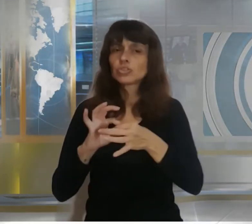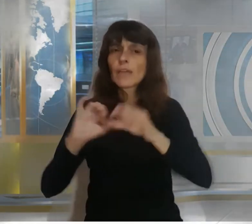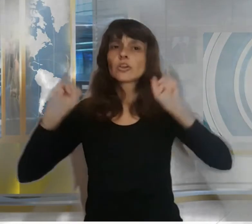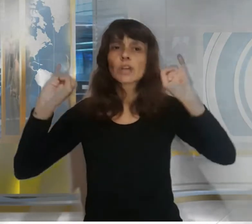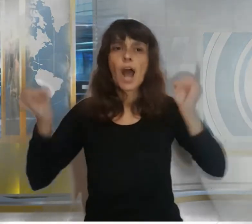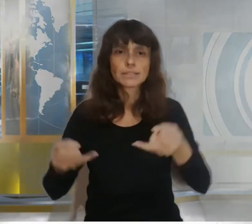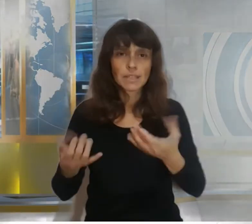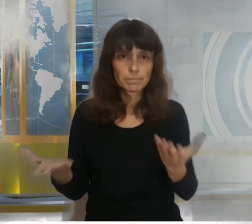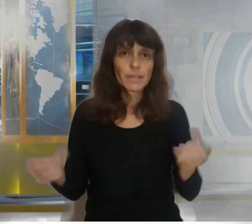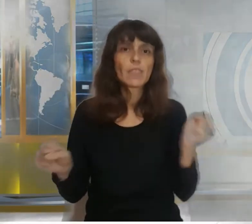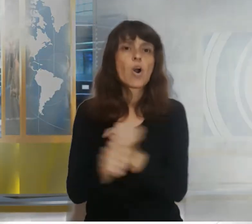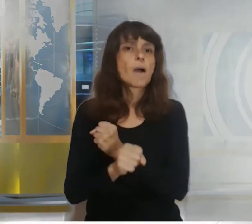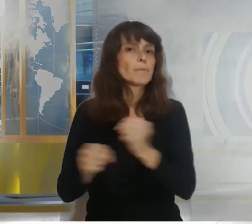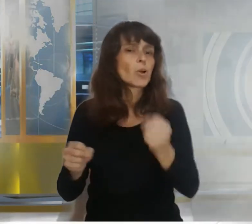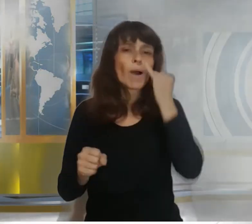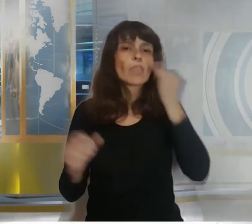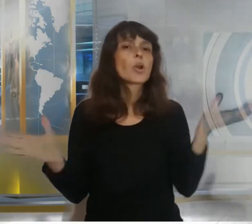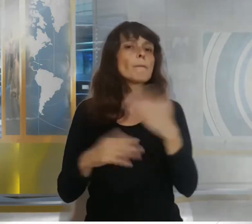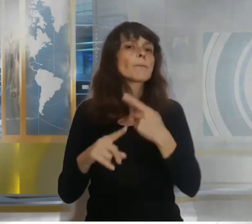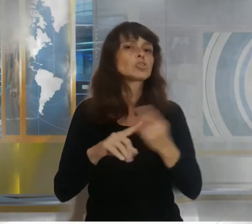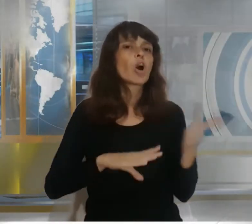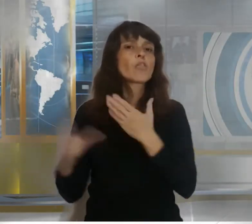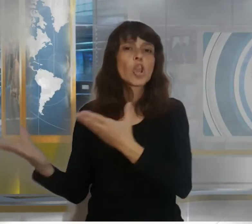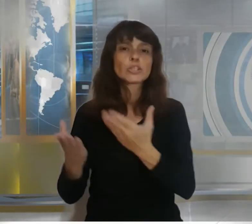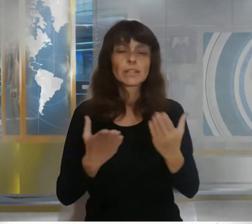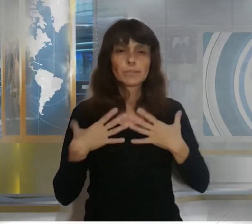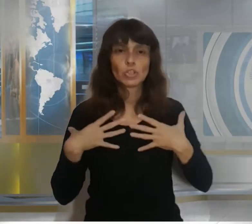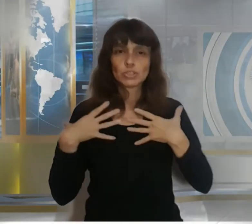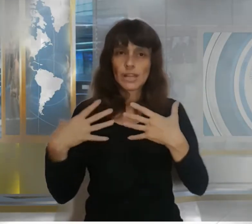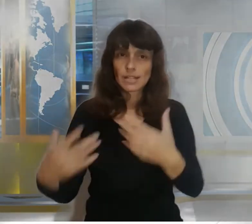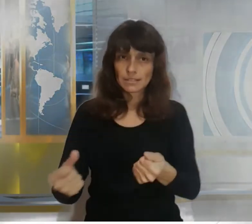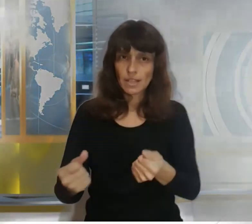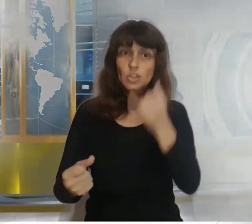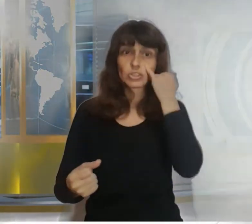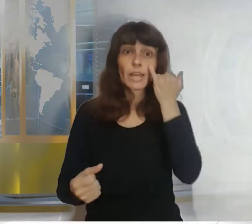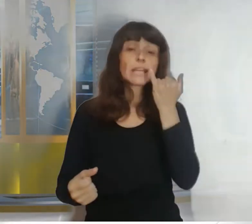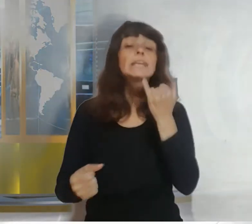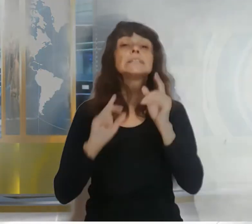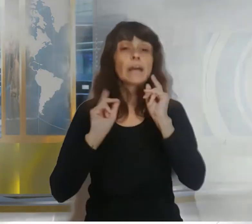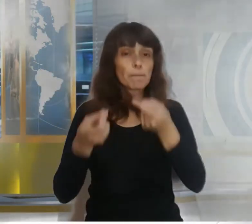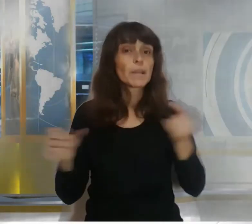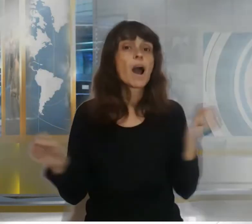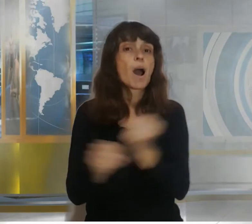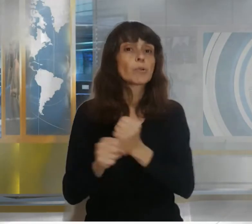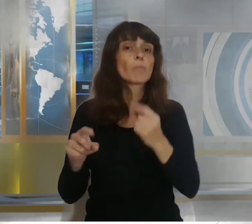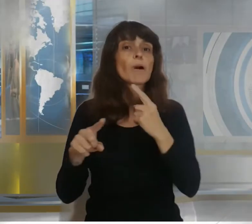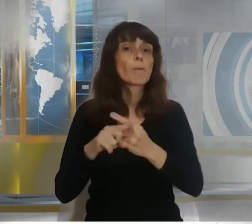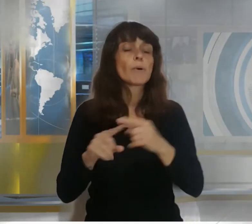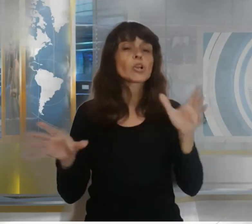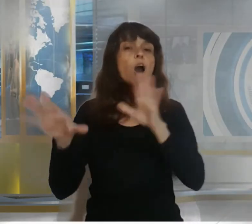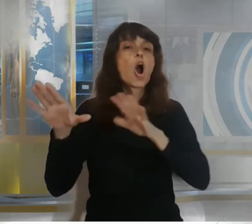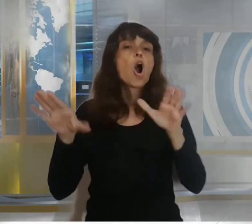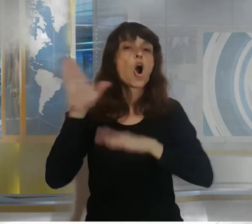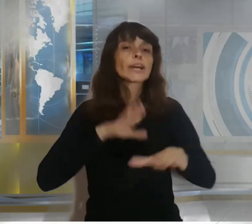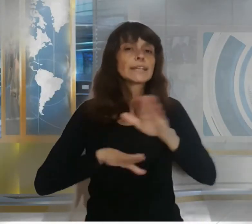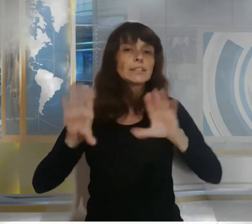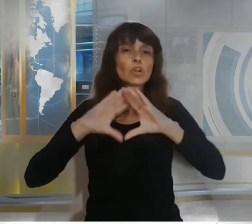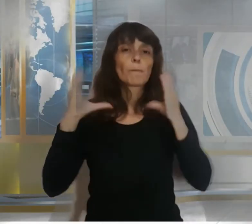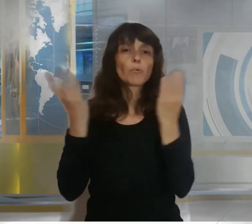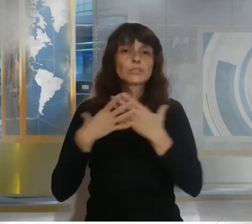hacer posible a través de la organización mundial de la salud en todo el planeta la idea propuesta en primer lugar a la comisión por